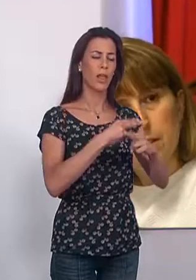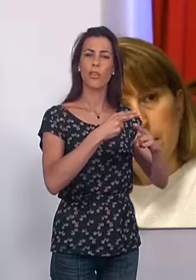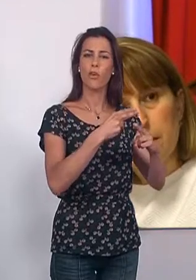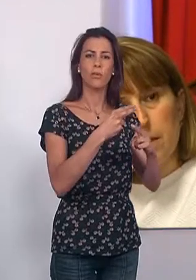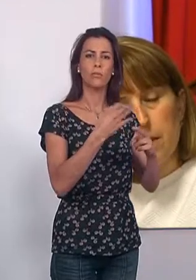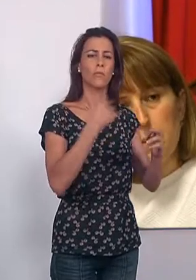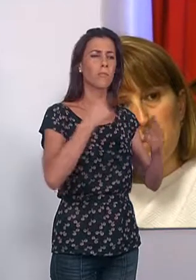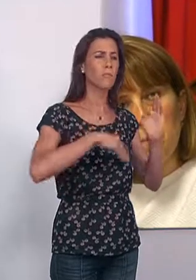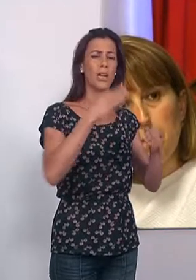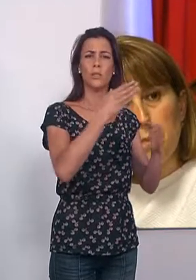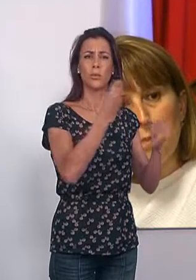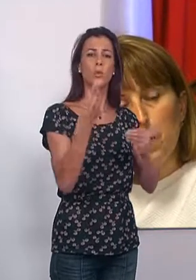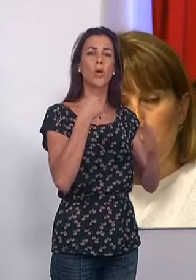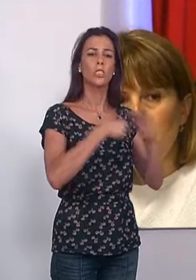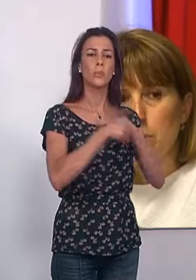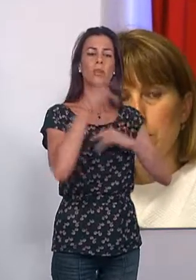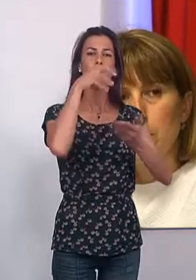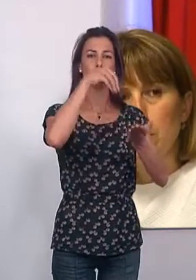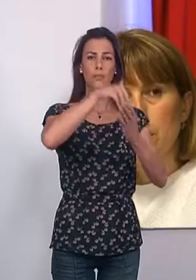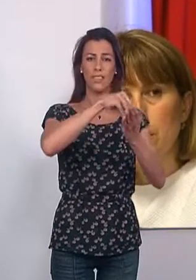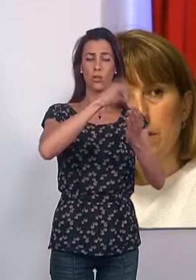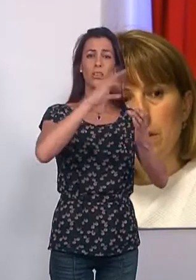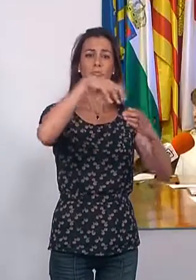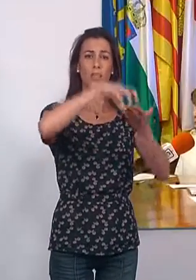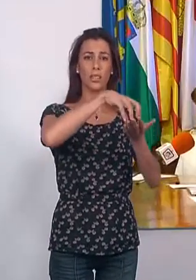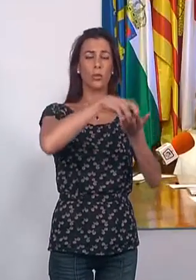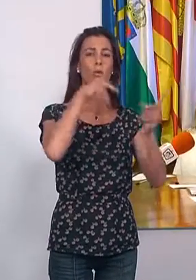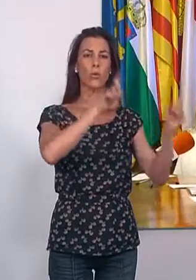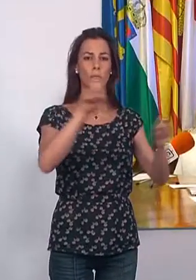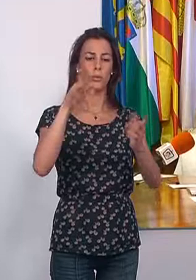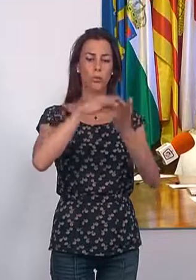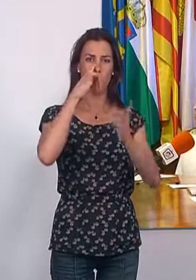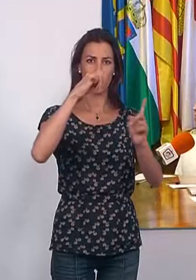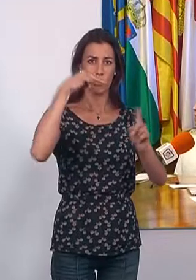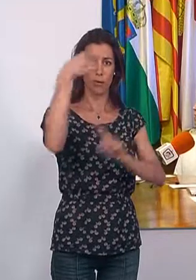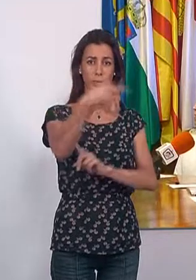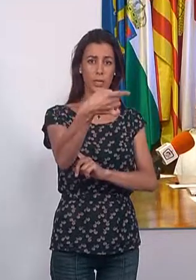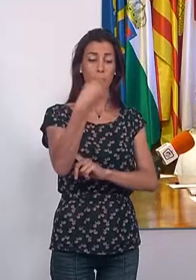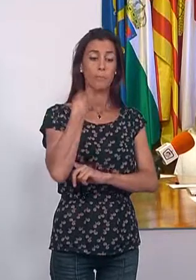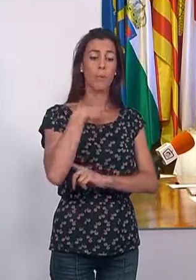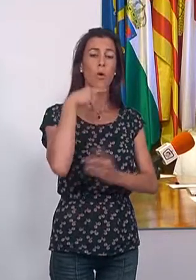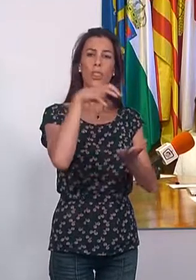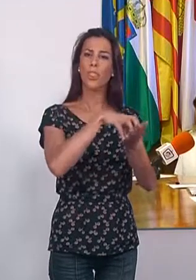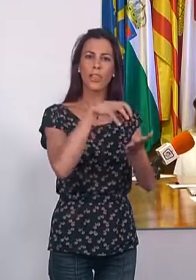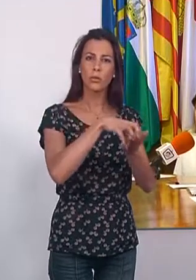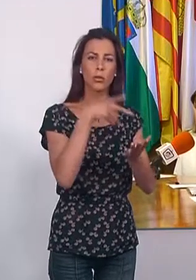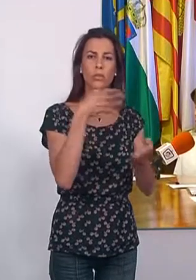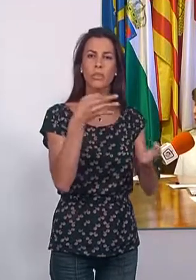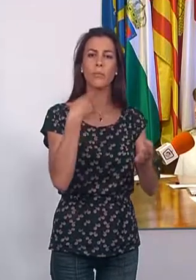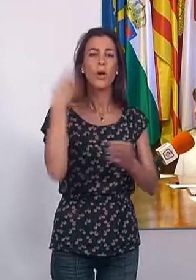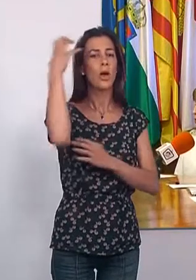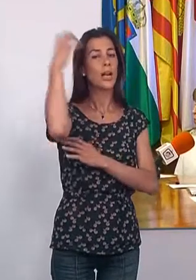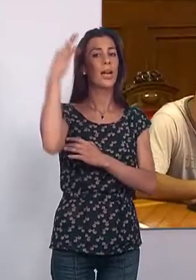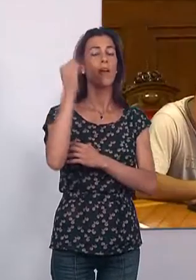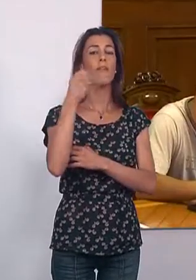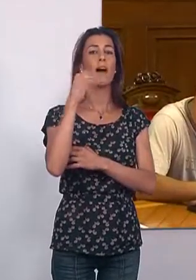medio centenar de plazas de los centros educativos de Motril de cara al año que viene. Los centros serían Reina